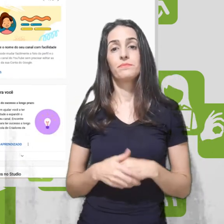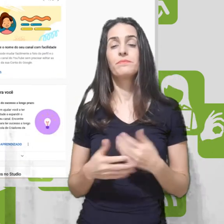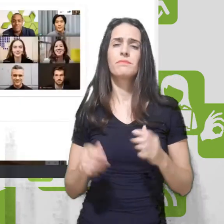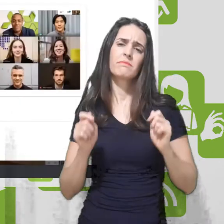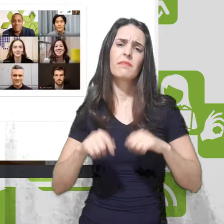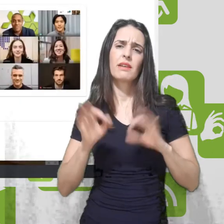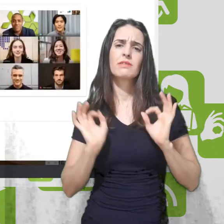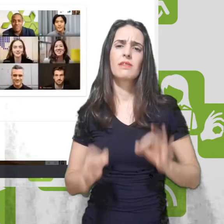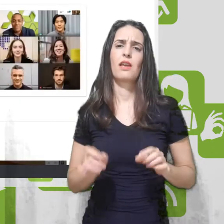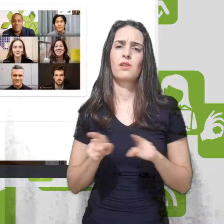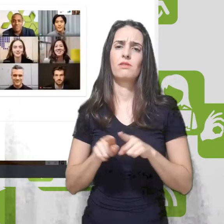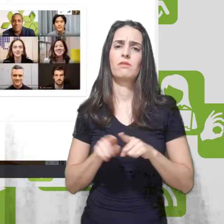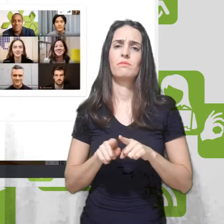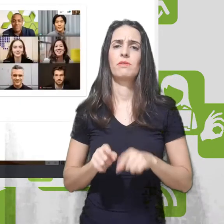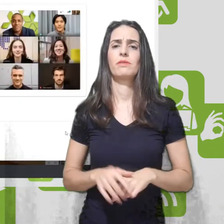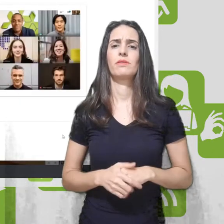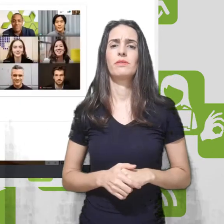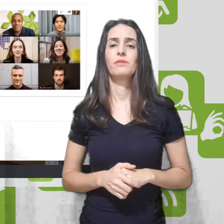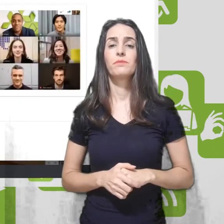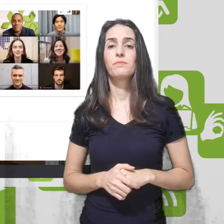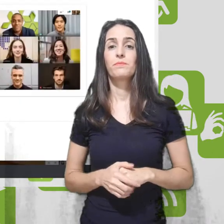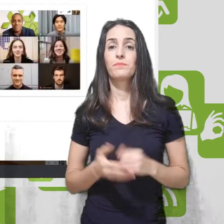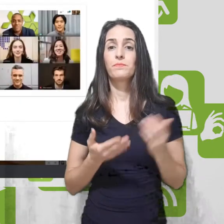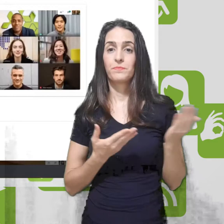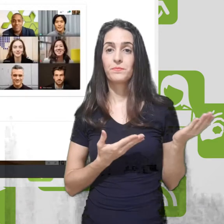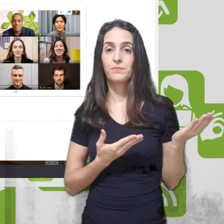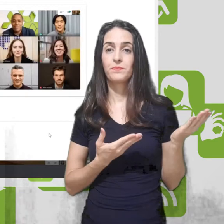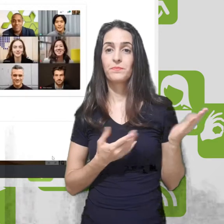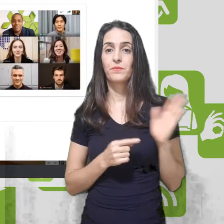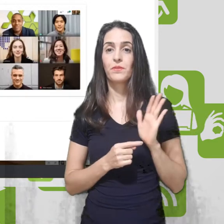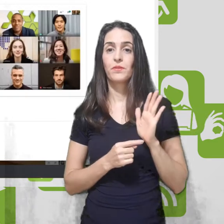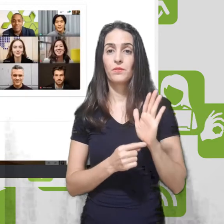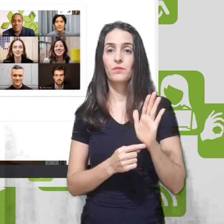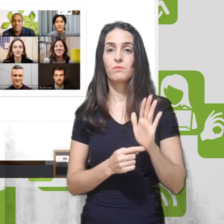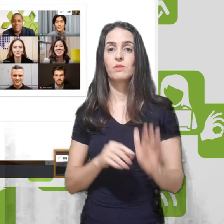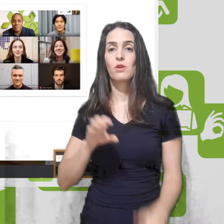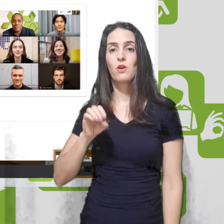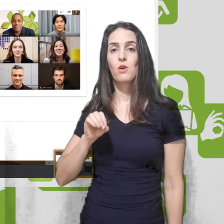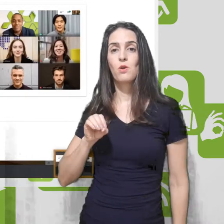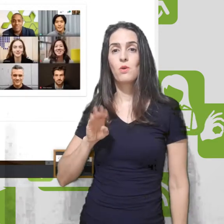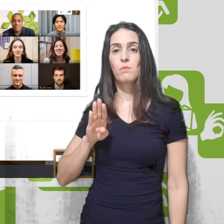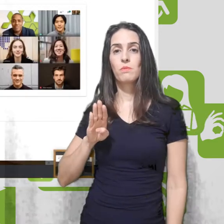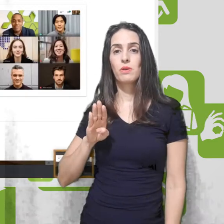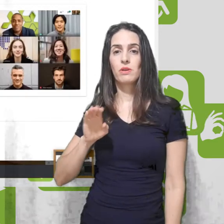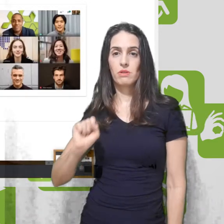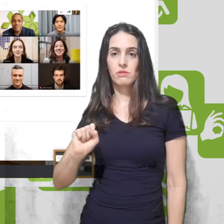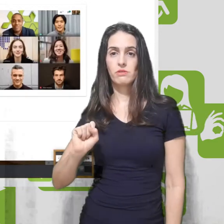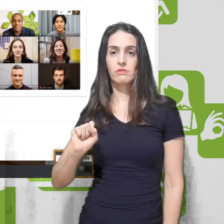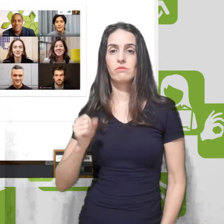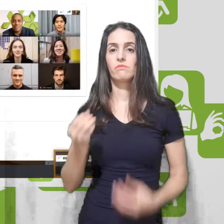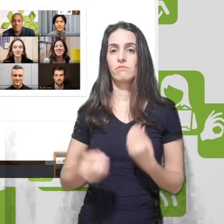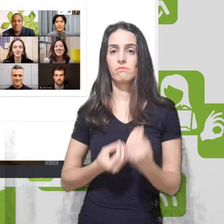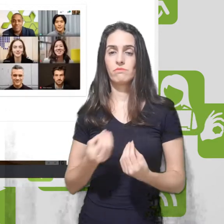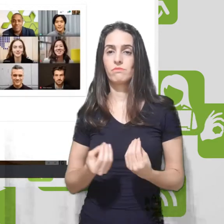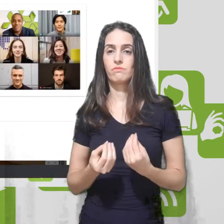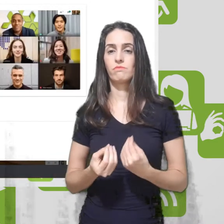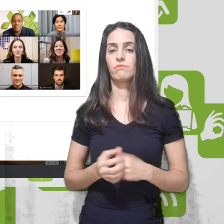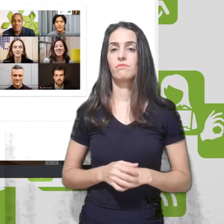Também daria certo. Aqui eu vou mostrar para vocês agora no OBS. Vou abrir aqui o